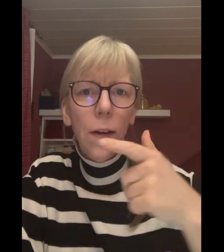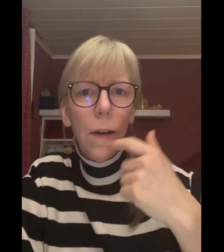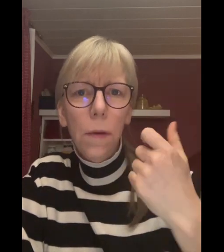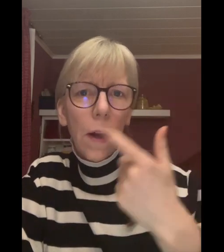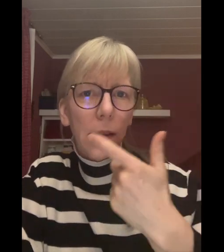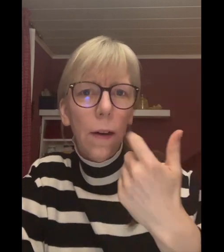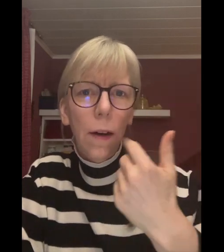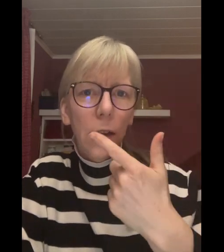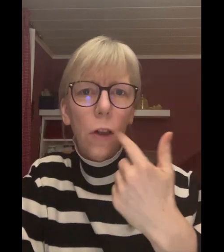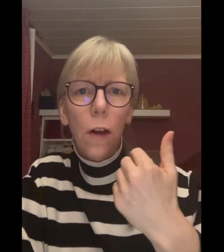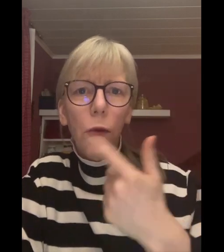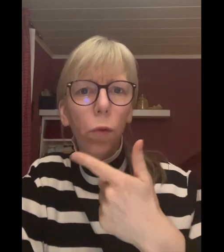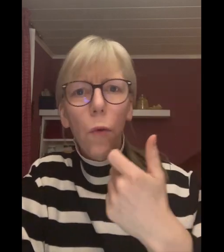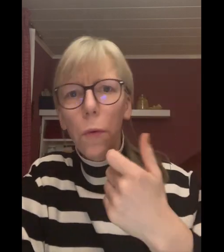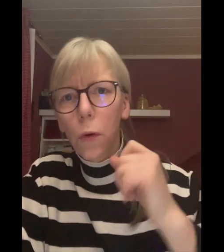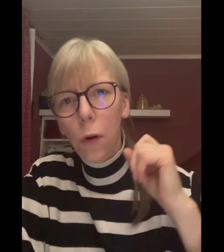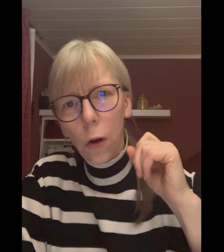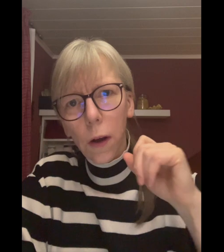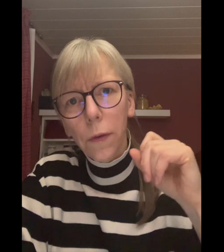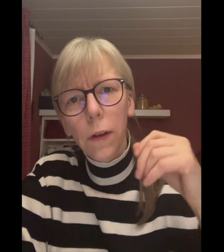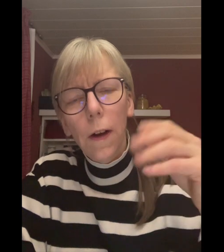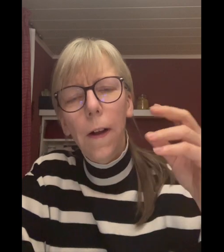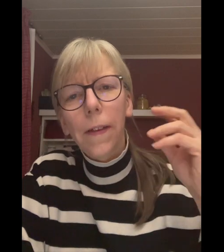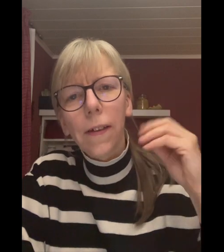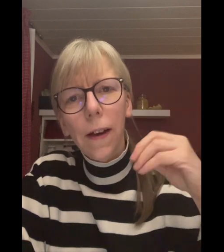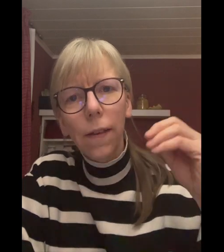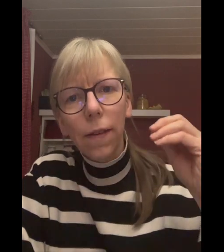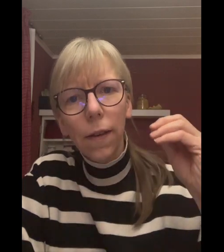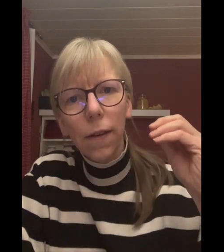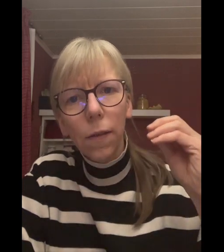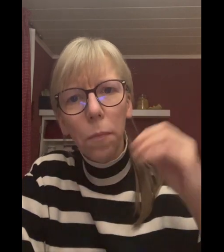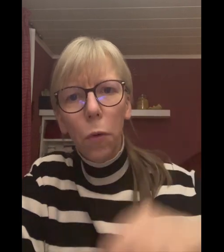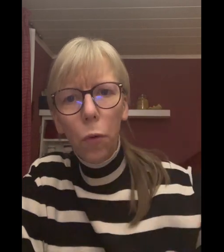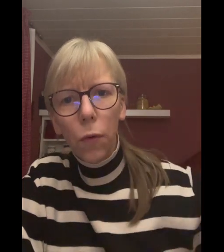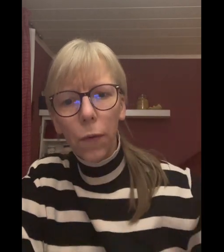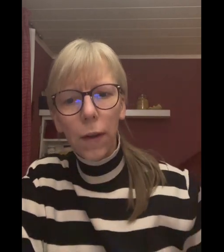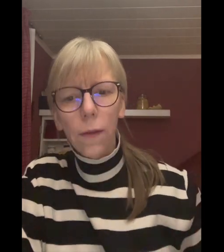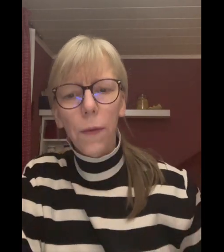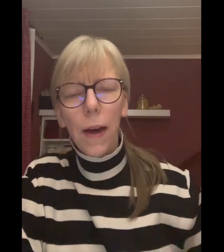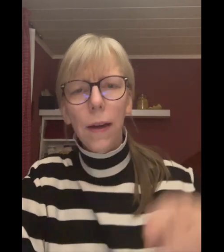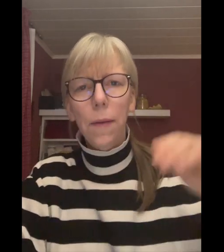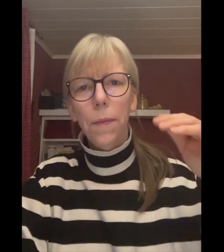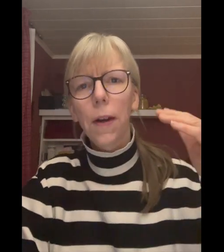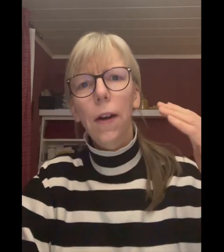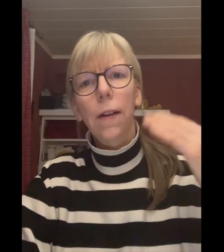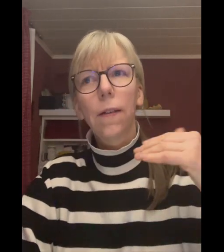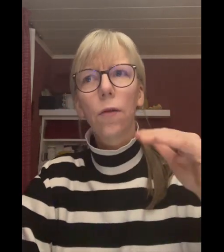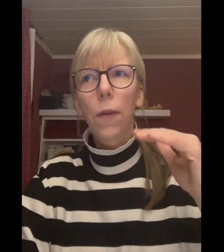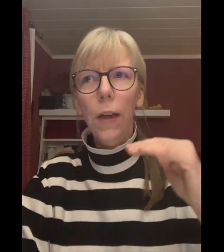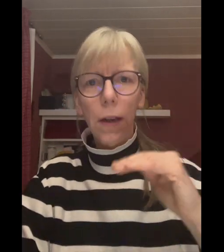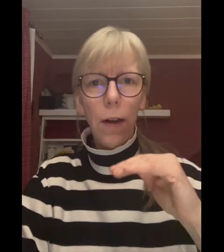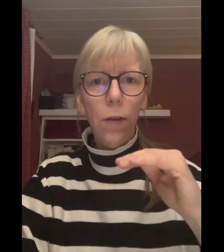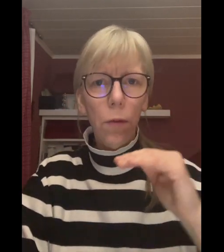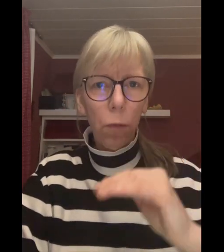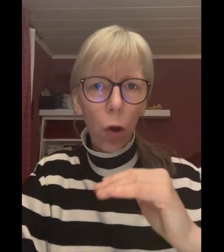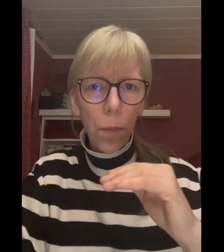indem der Zahnstatus oben und unten locker wird. Das heißt, das Blut, wenn das wahrnimmt, dass zu wenig Calcium kommt,